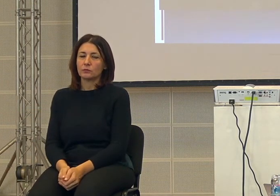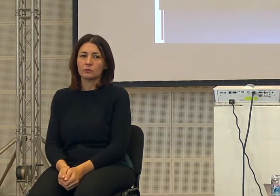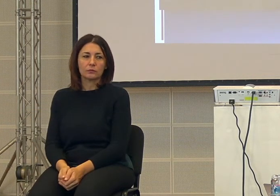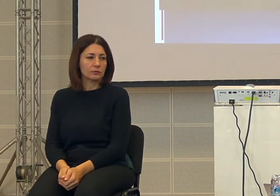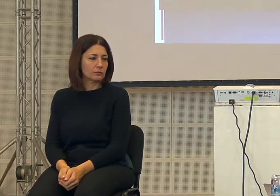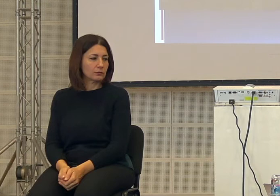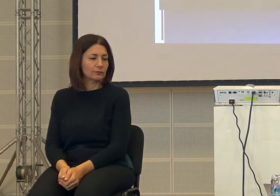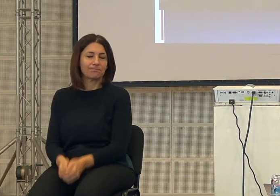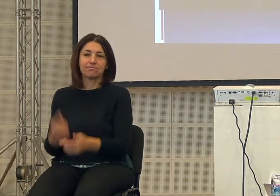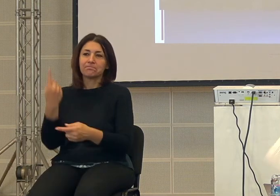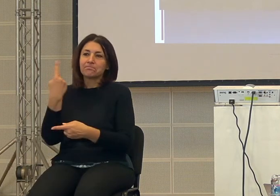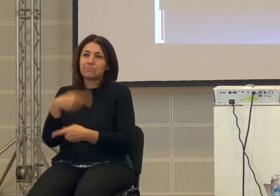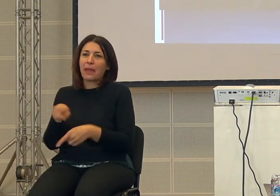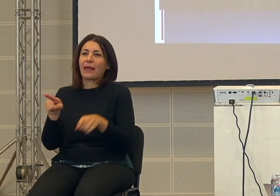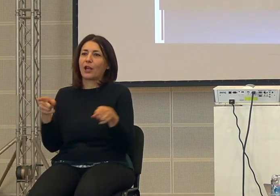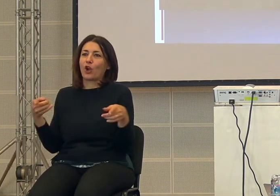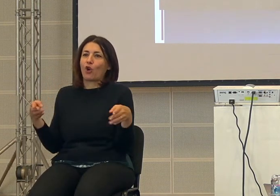diciamo per concludere